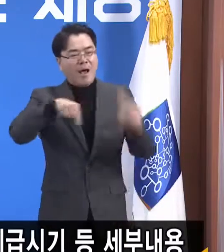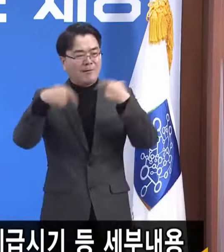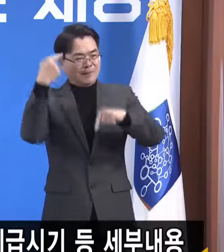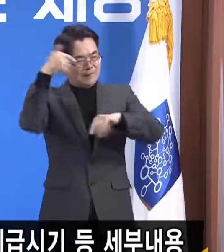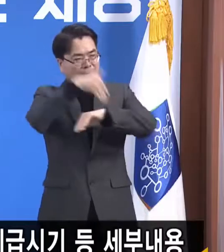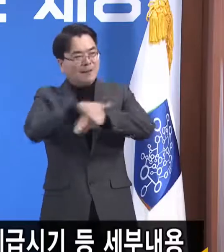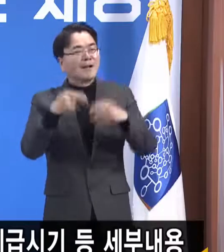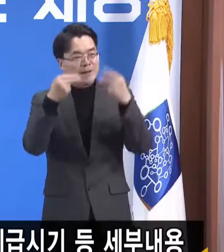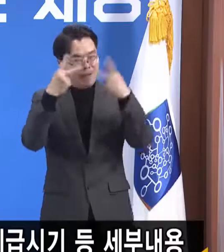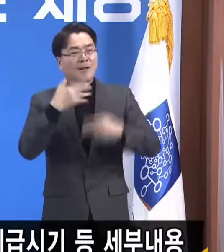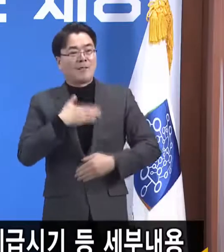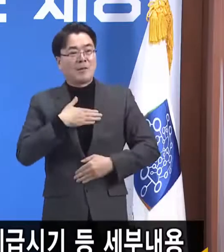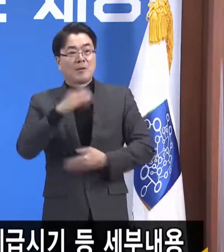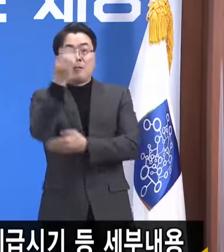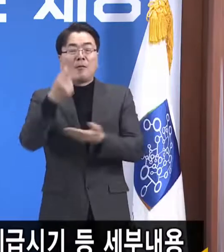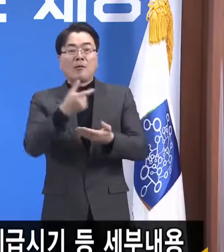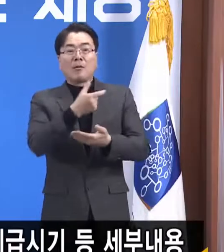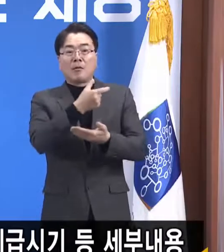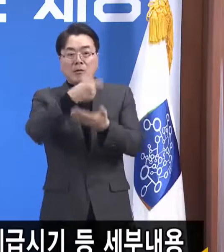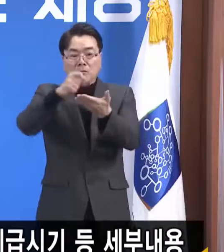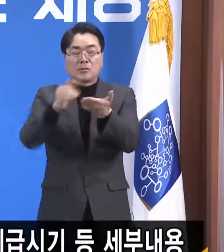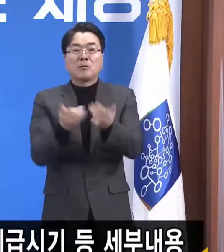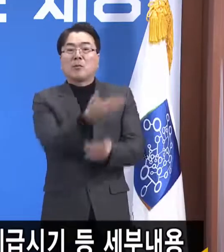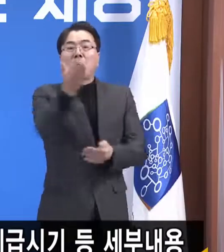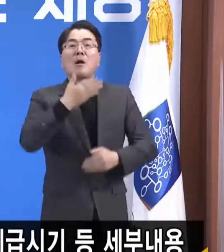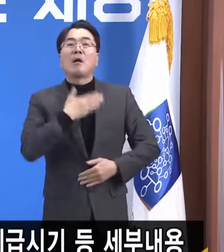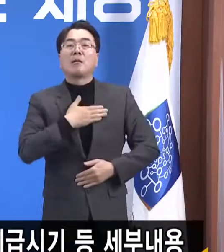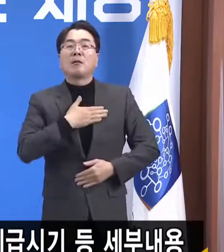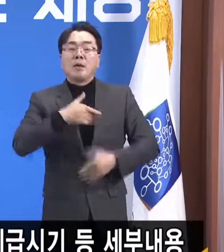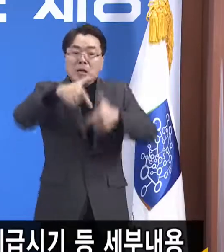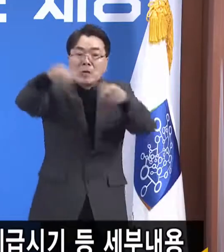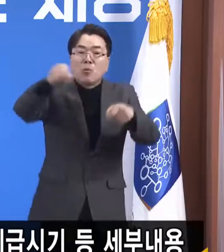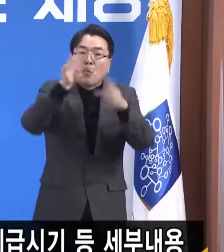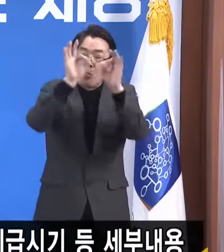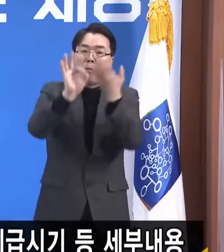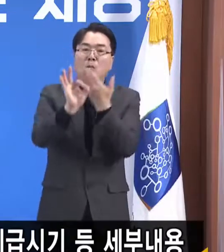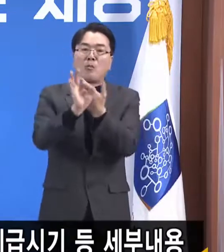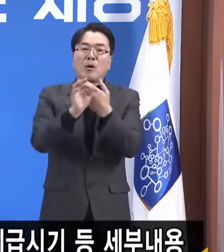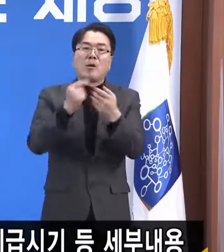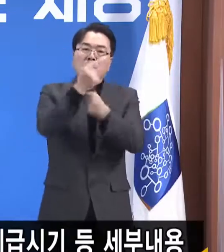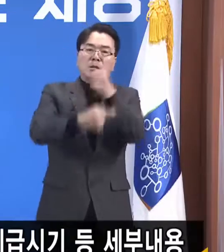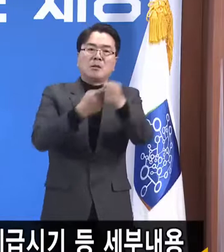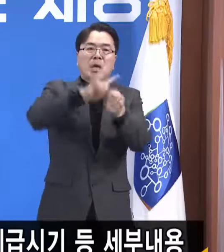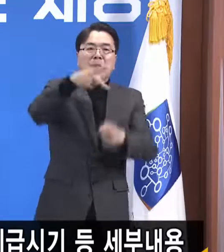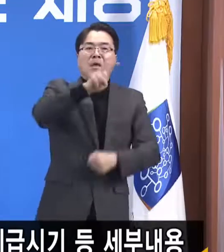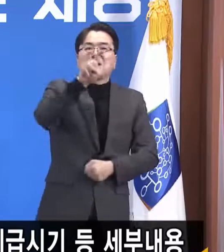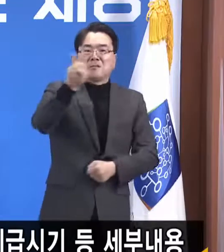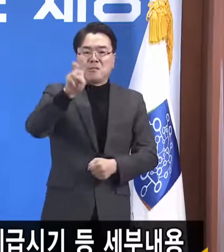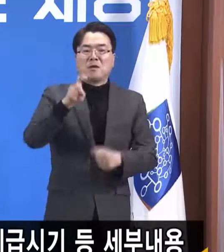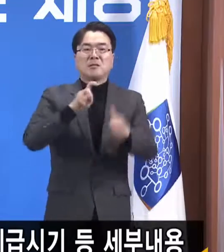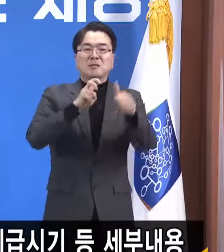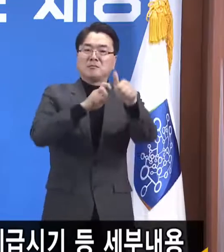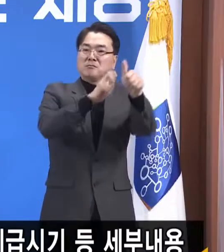우리 언론인께서는 너무 잘하시겠지만 일본은 현금으로 1인당 120만 원 가까이 지급했는데